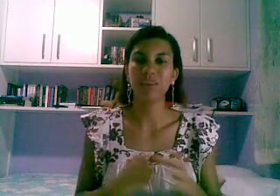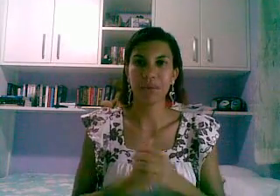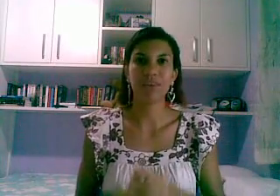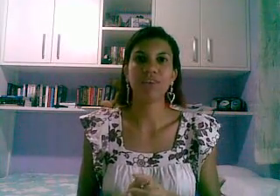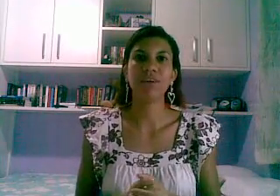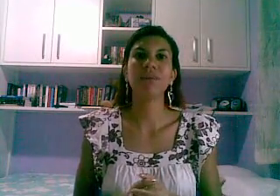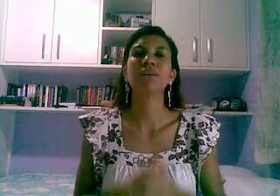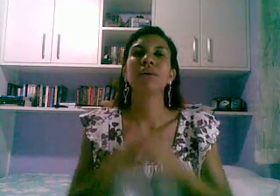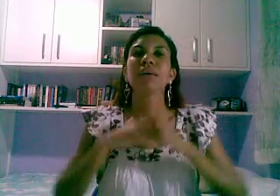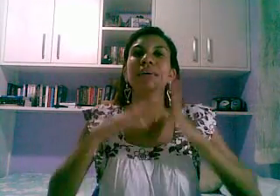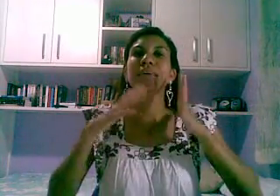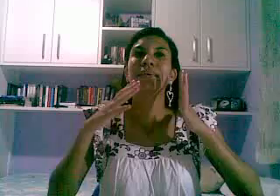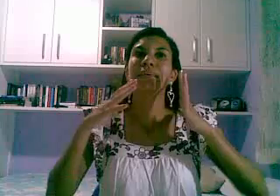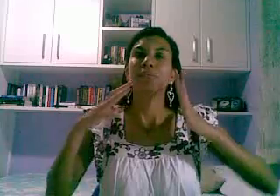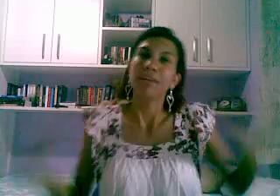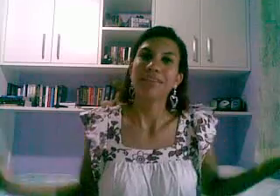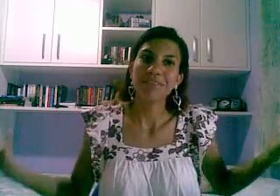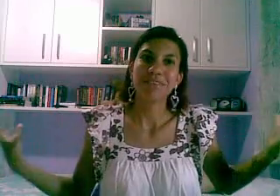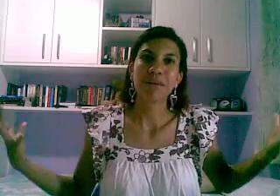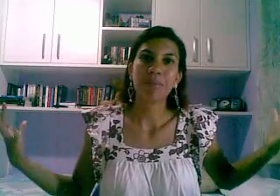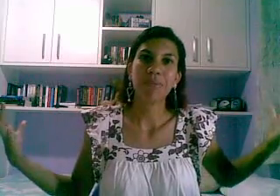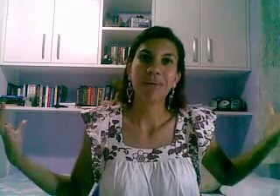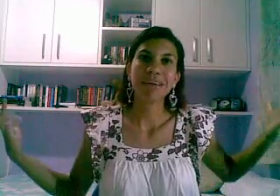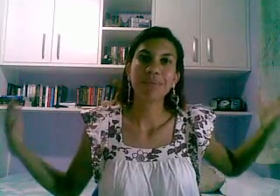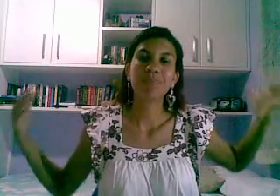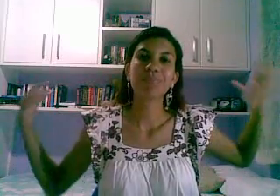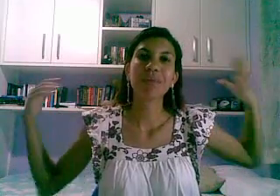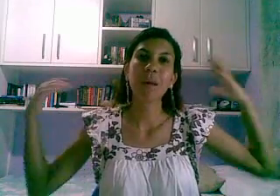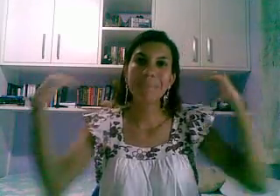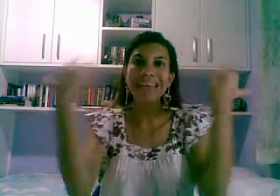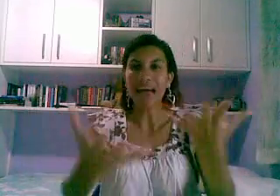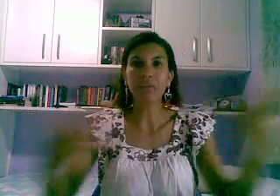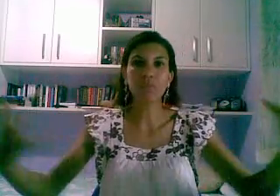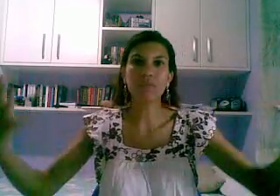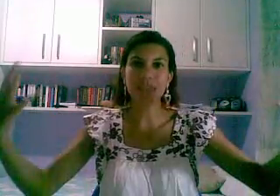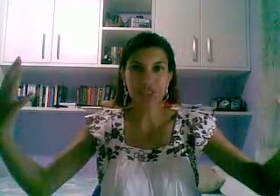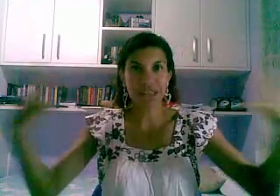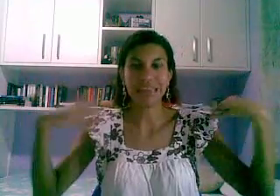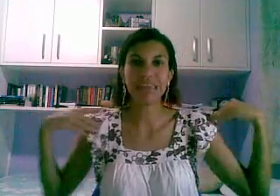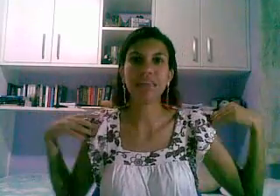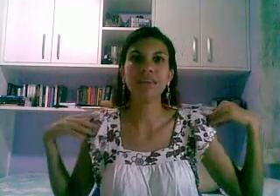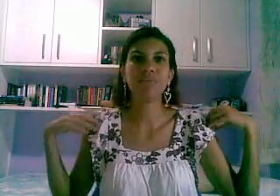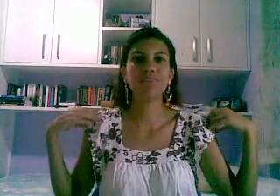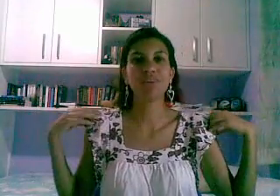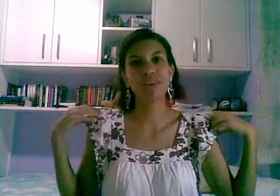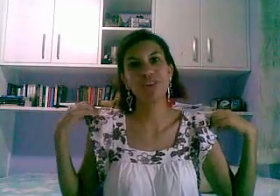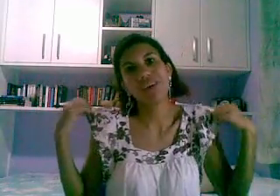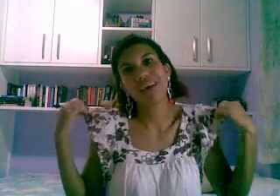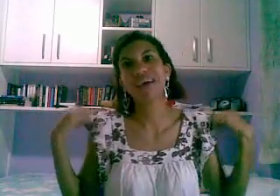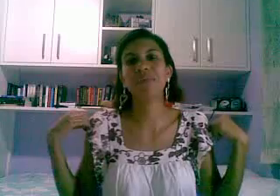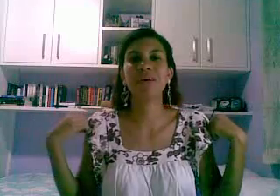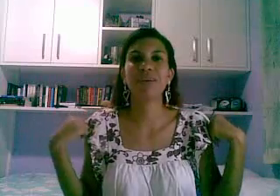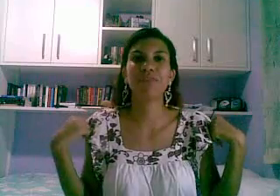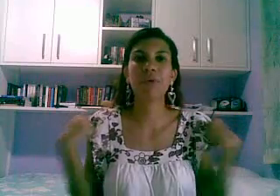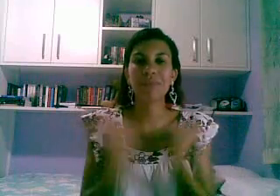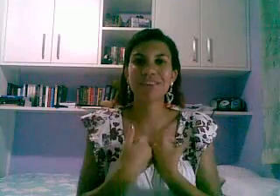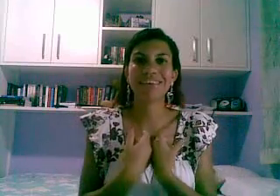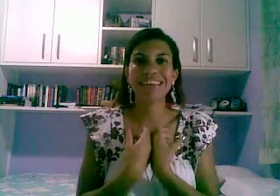falei demais, né feliz aniversário do blog obrigada por vocês estarem aqui e eu acho que é uma forma de eu